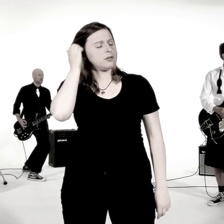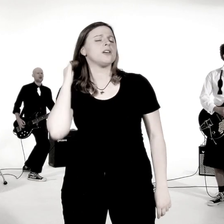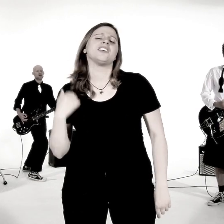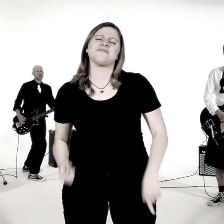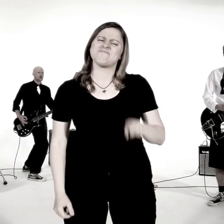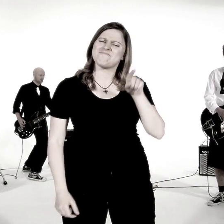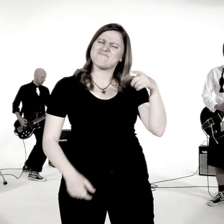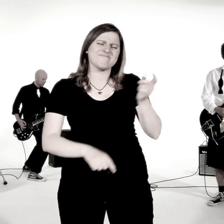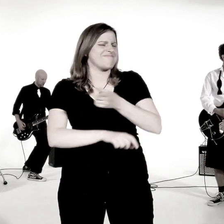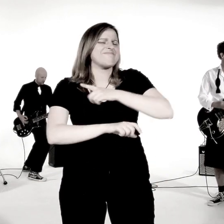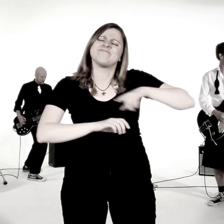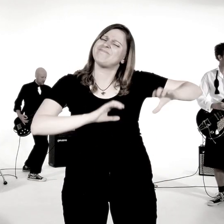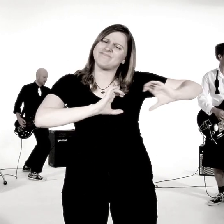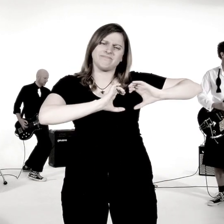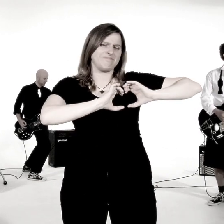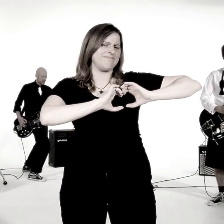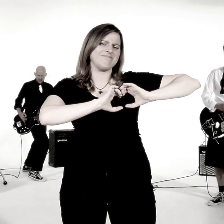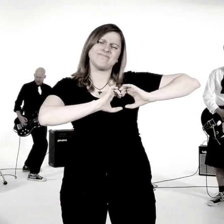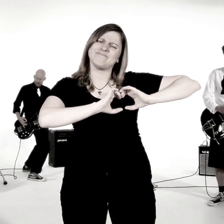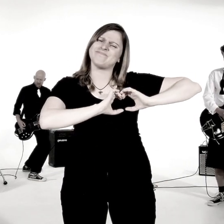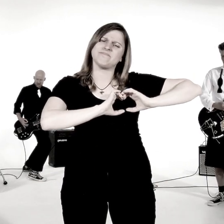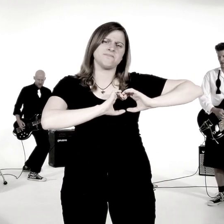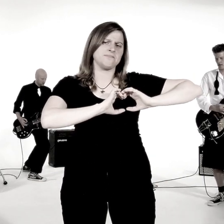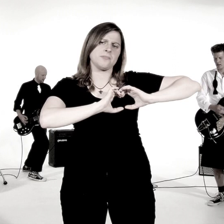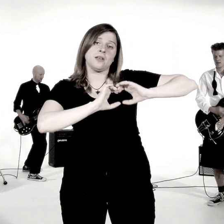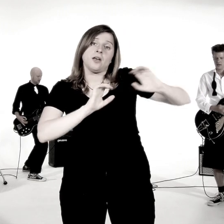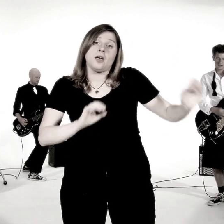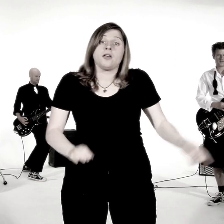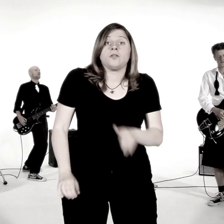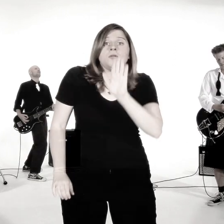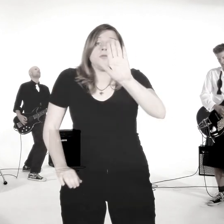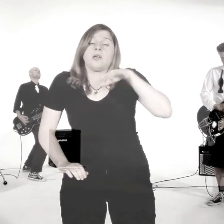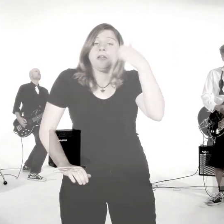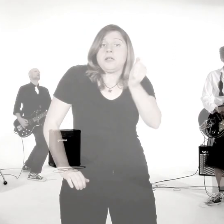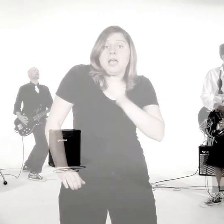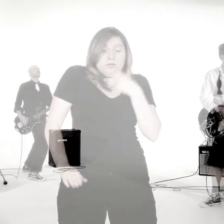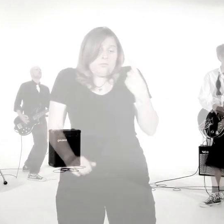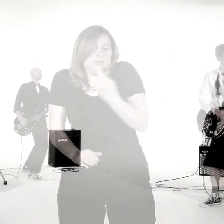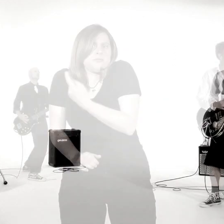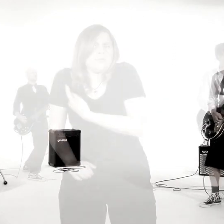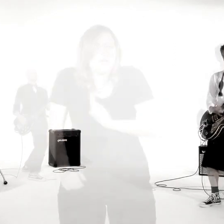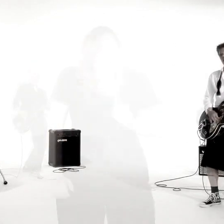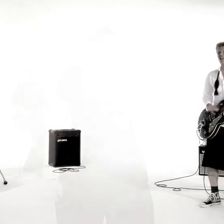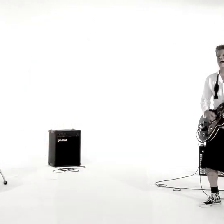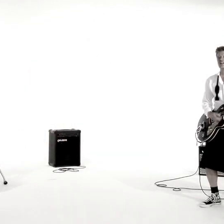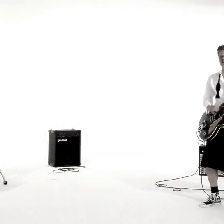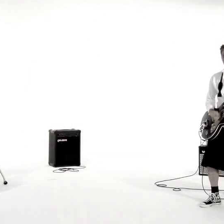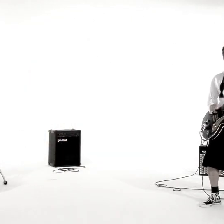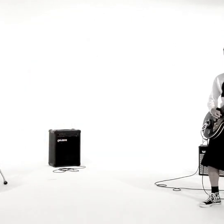Es ist nicht Liebe Es ist nur deine Angst vor dem Alleine Es